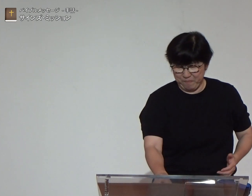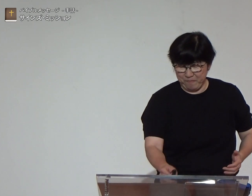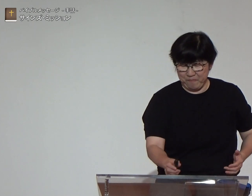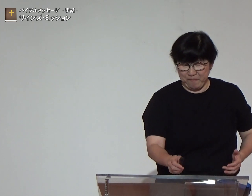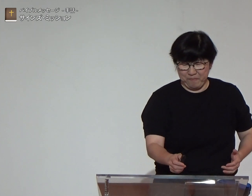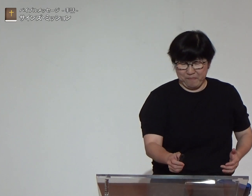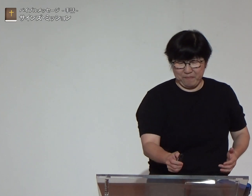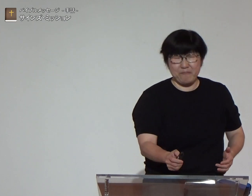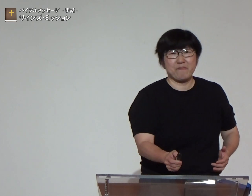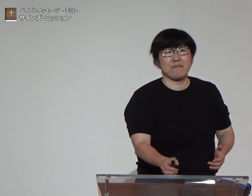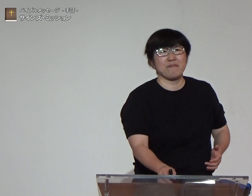中の